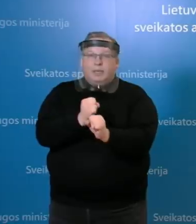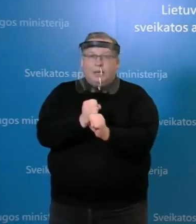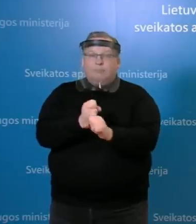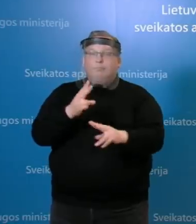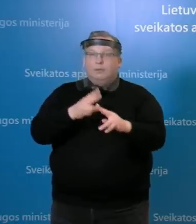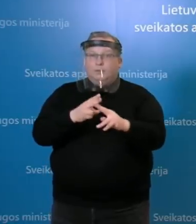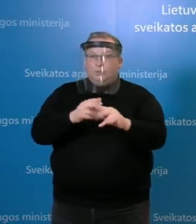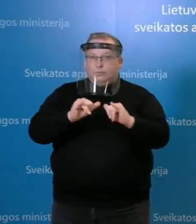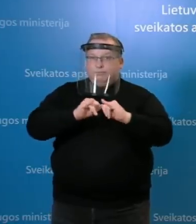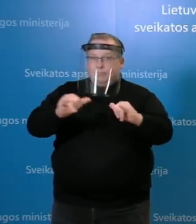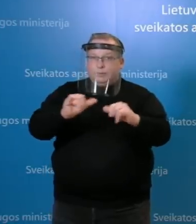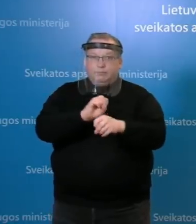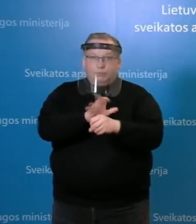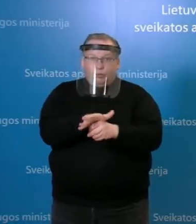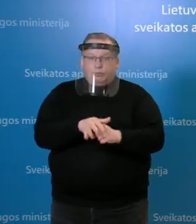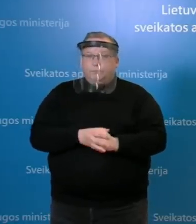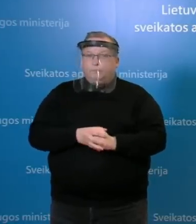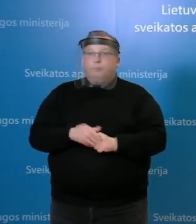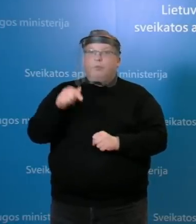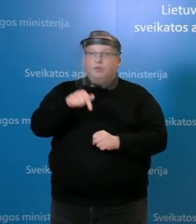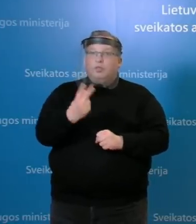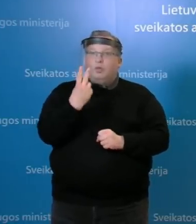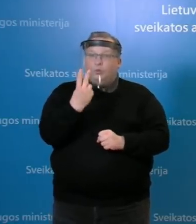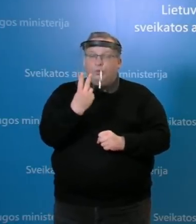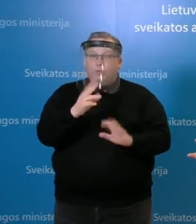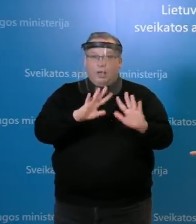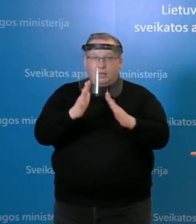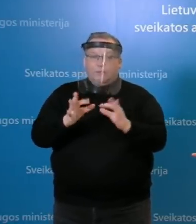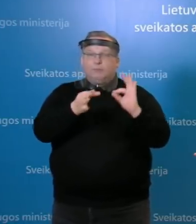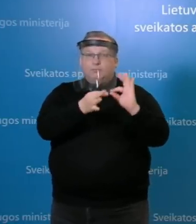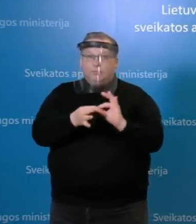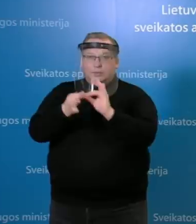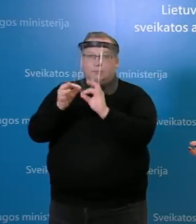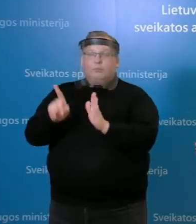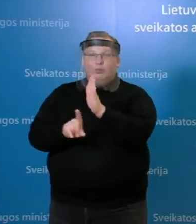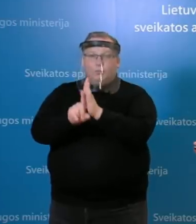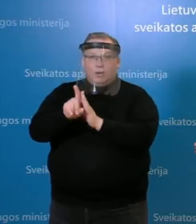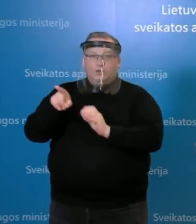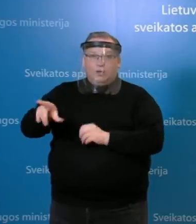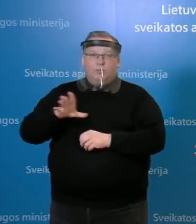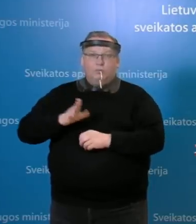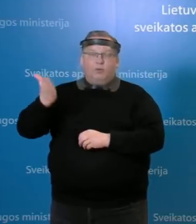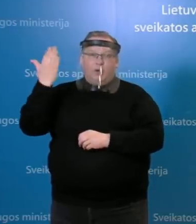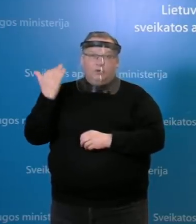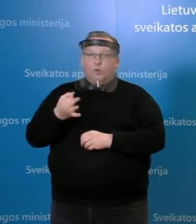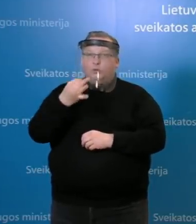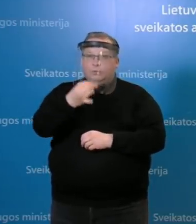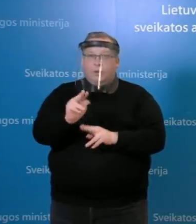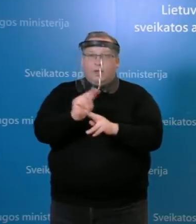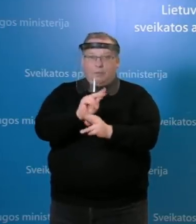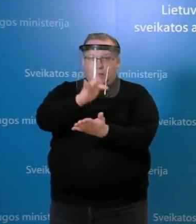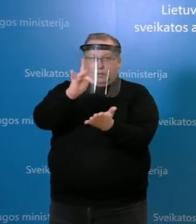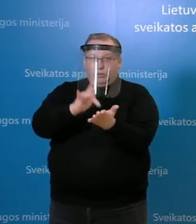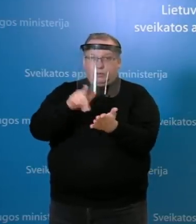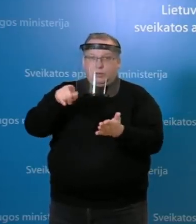išplitimą. Tai būtent šie du atvejai yra susijęs su tuo protrukiu, kuris jau buvo anksčiau pristatomas, rehabilitacijos